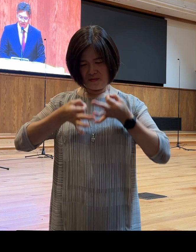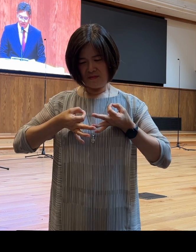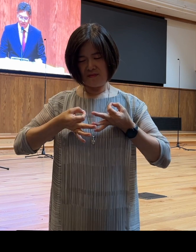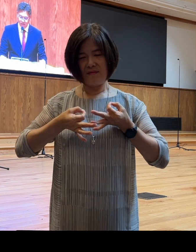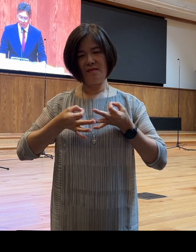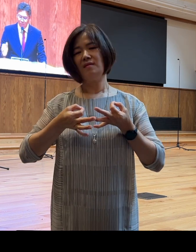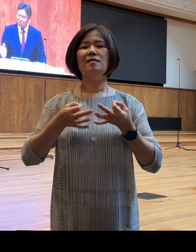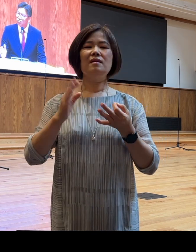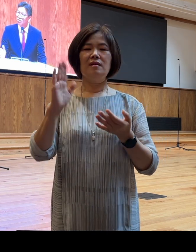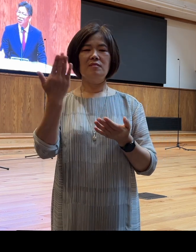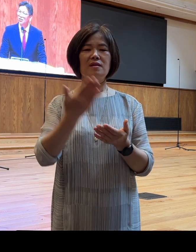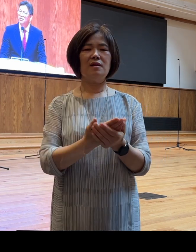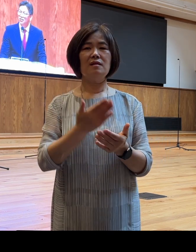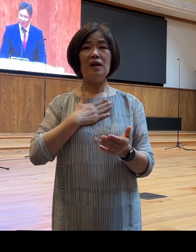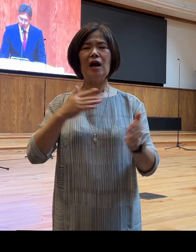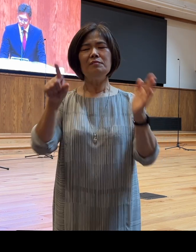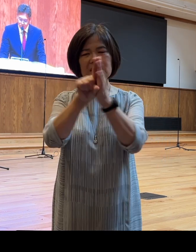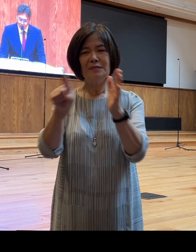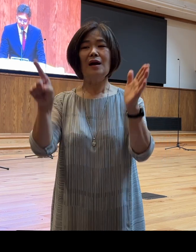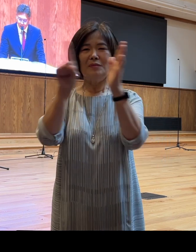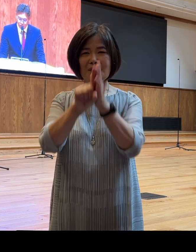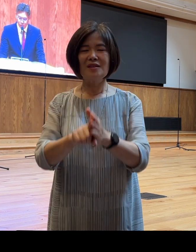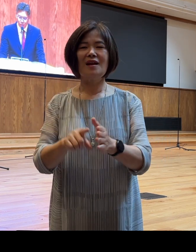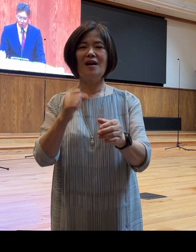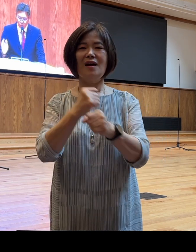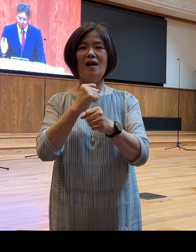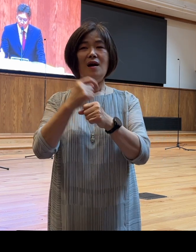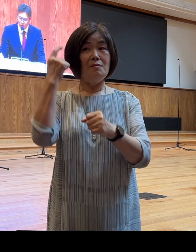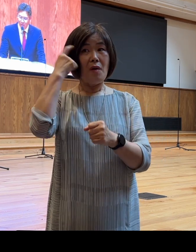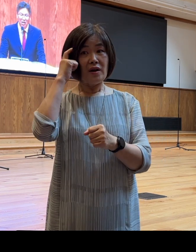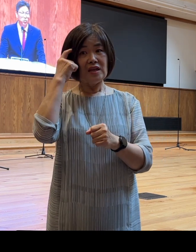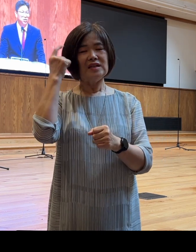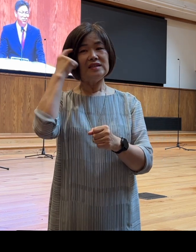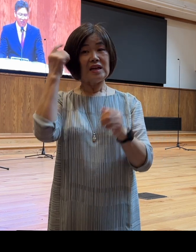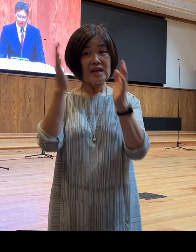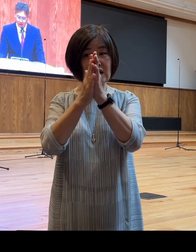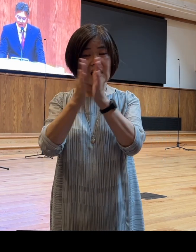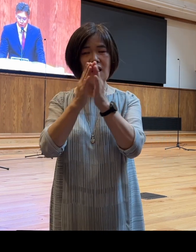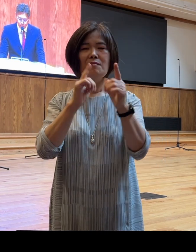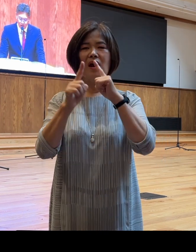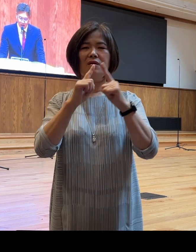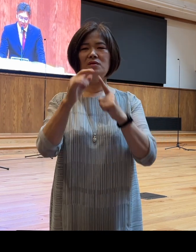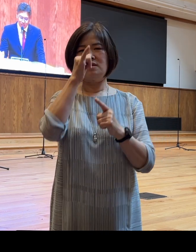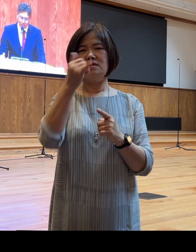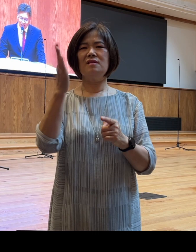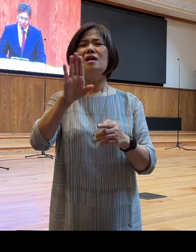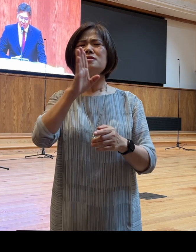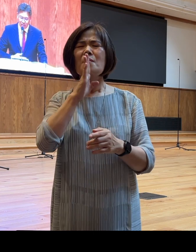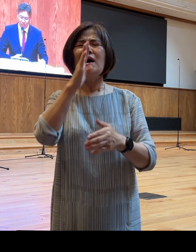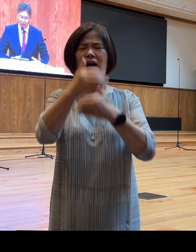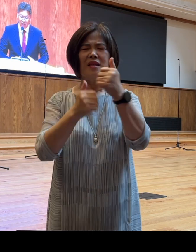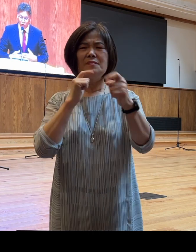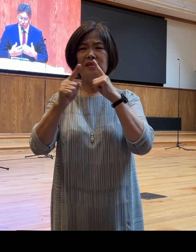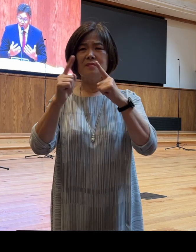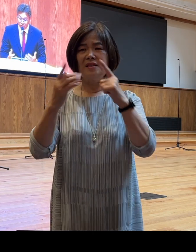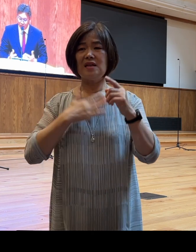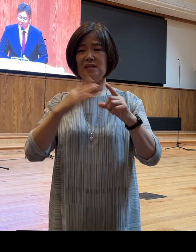제가 믿습니다 제가 신뢰합니다 라고 머리와 감정은 말하고 있지만 정말 하나님의 말씀이 내 삶 안에 이루어질 것을 확신하며